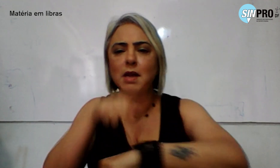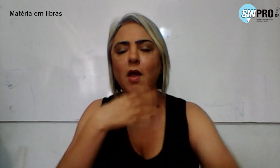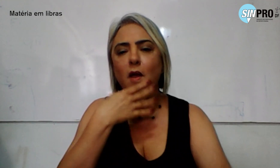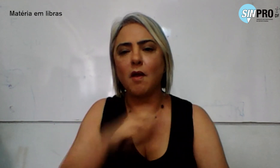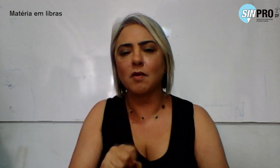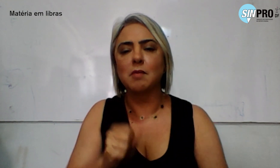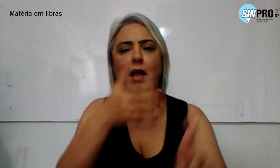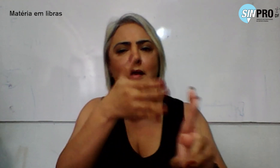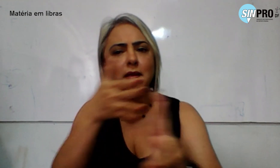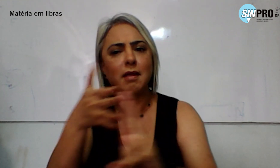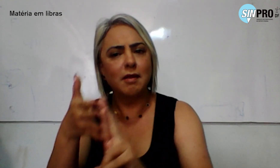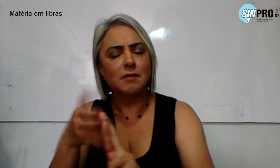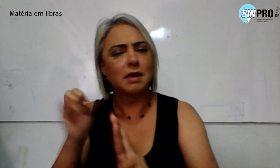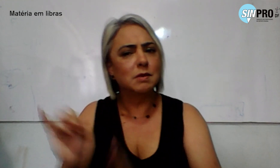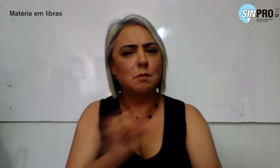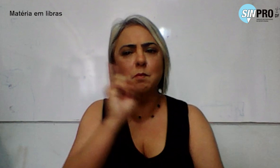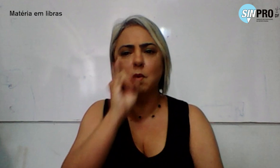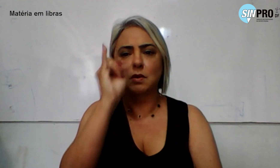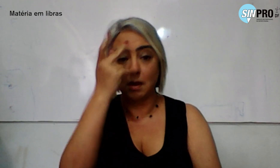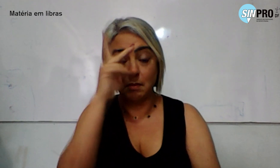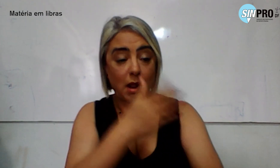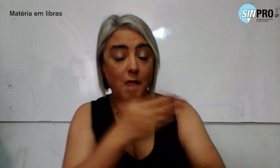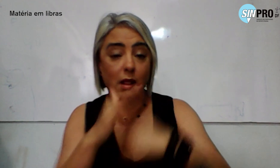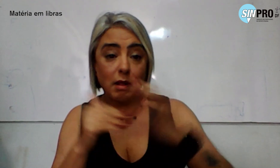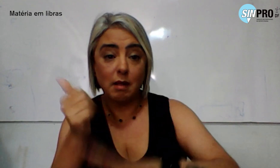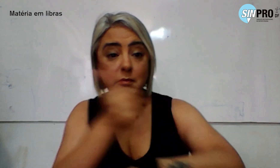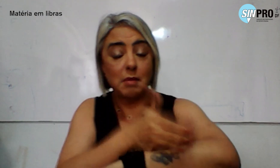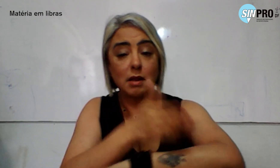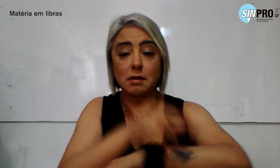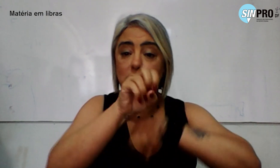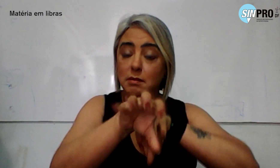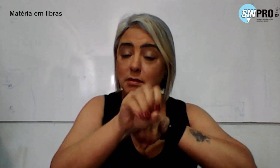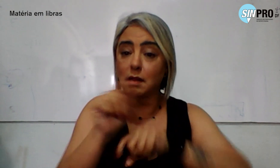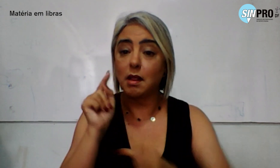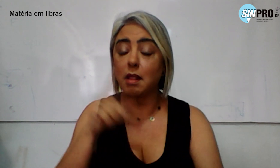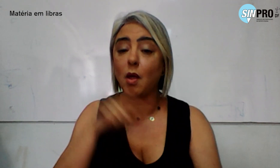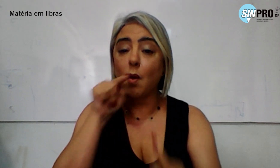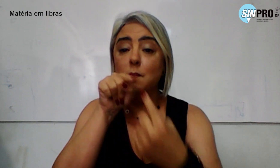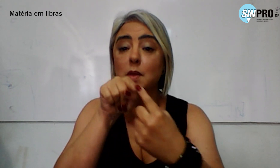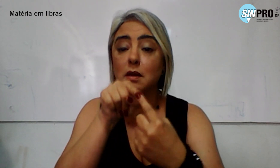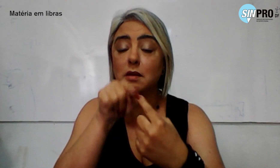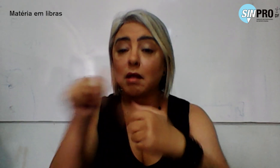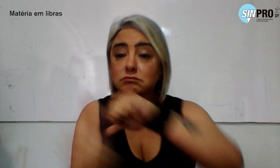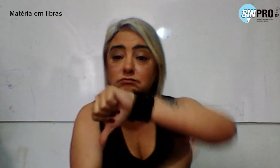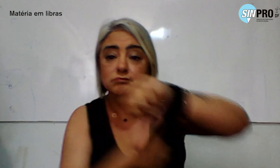uma referência essencial para práticas educacionais que visam a transformação social.